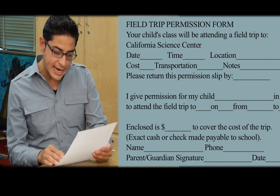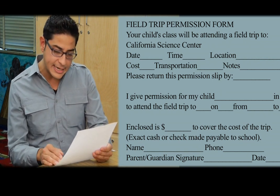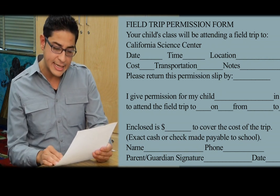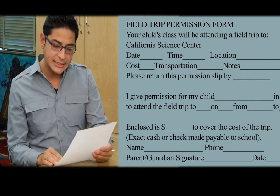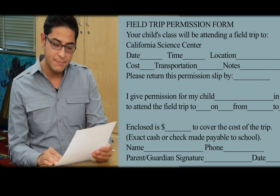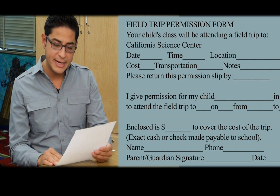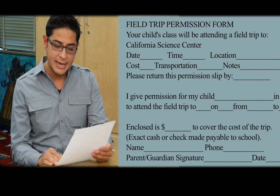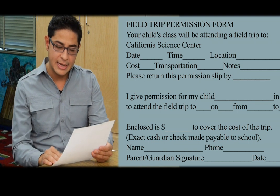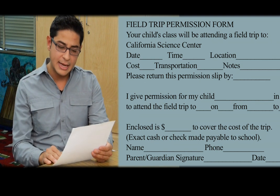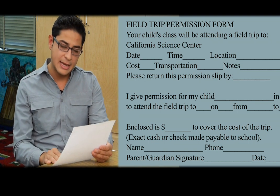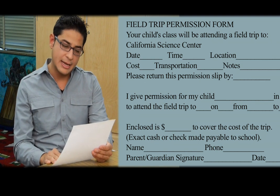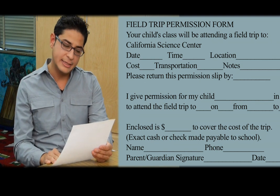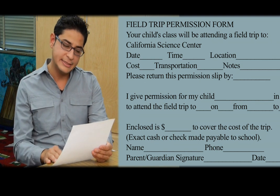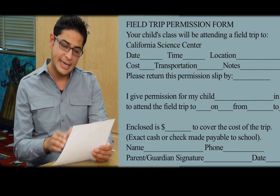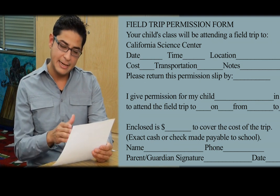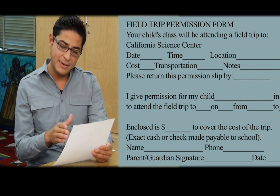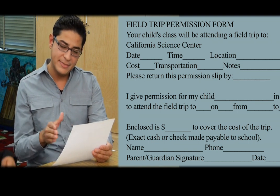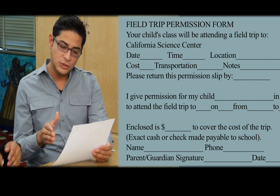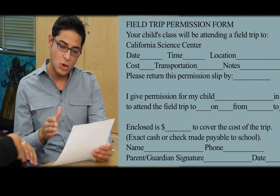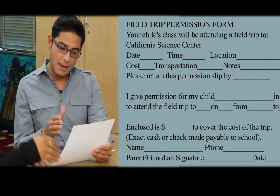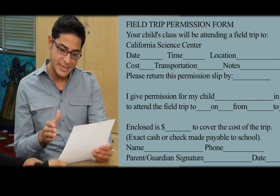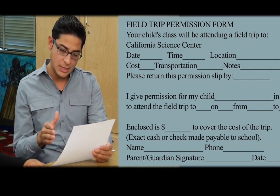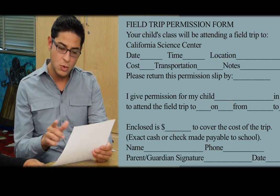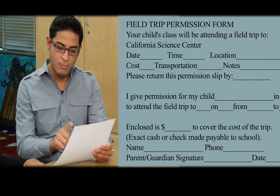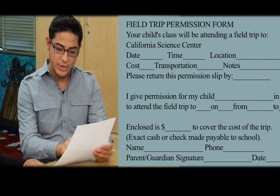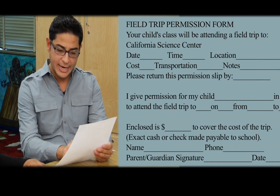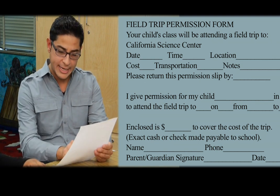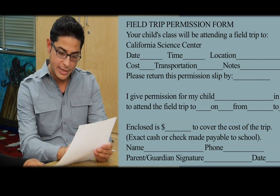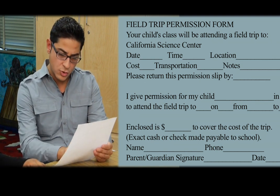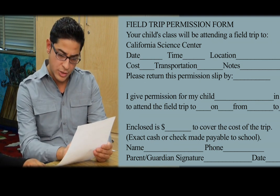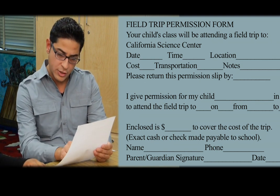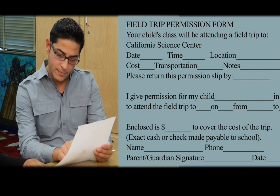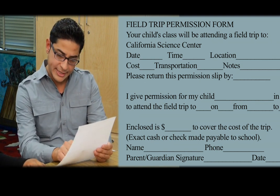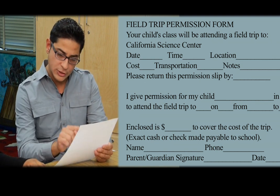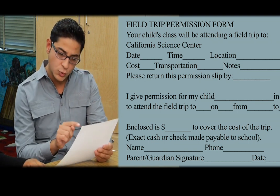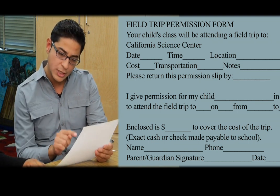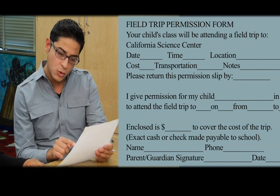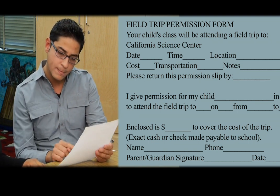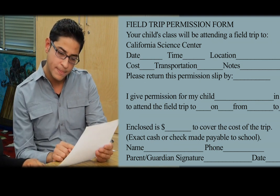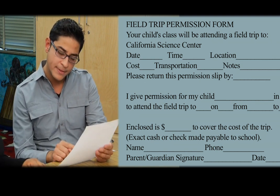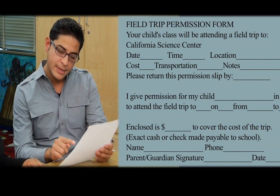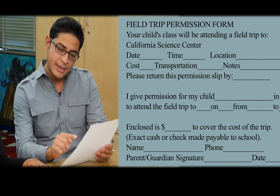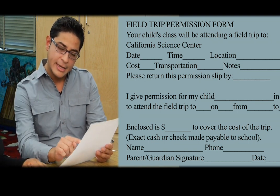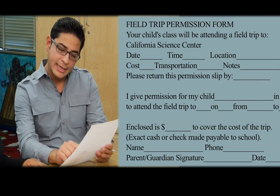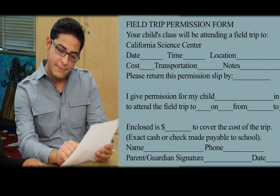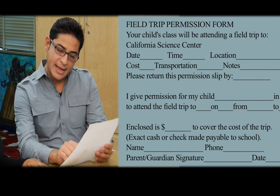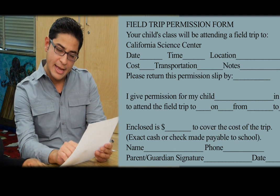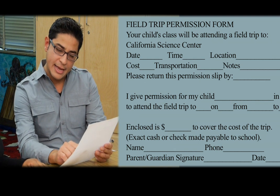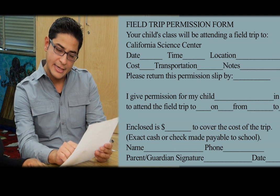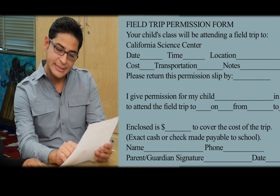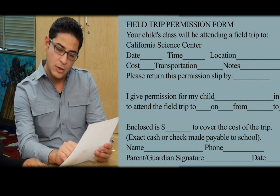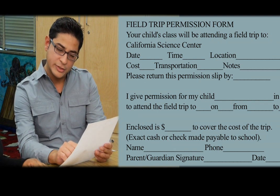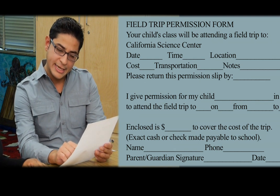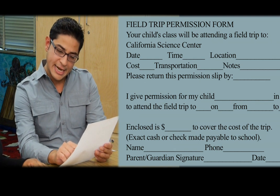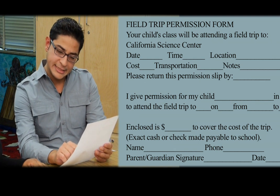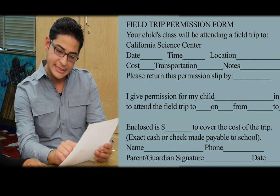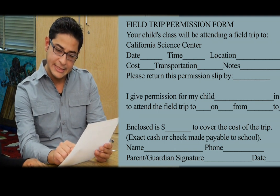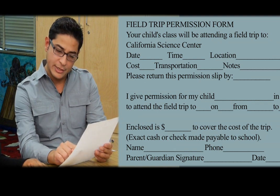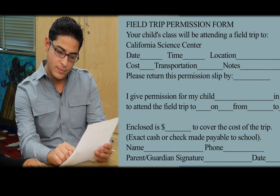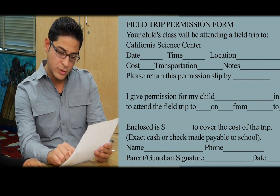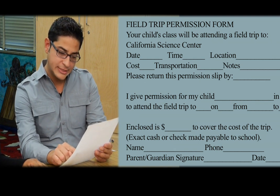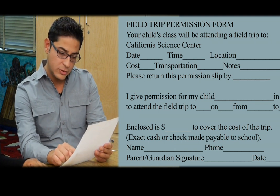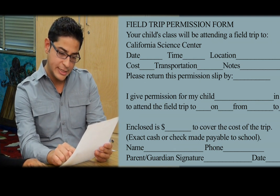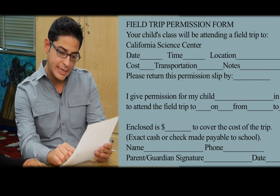esta carta es para darle permiso a mi hijo pone aquí en el nombre de su hijo que va al salón de